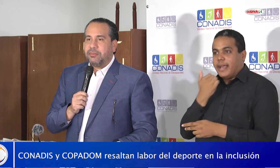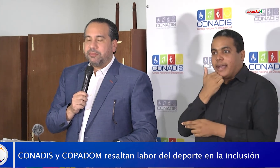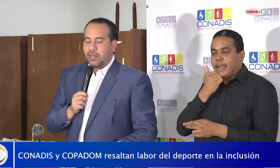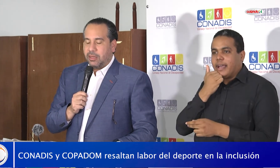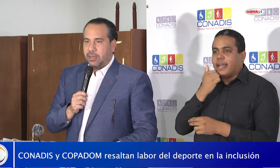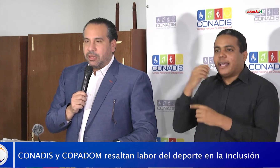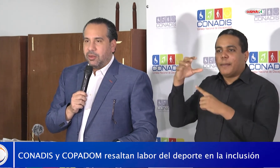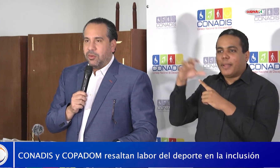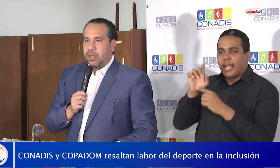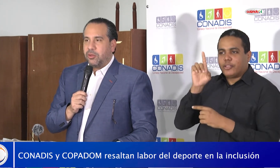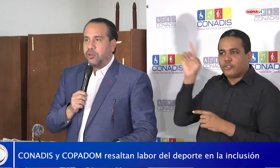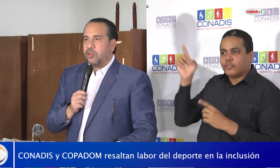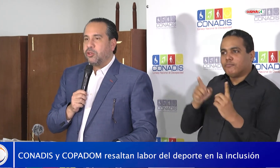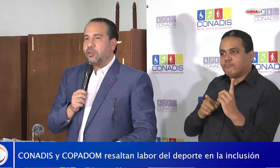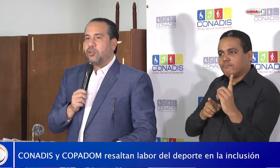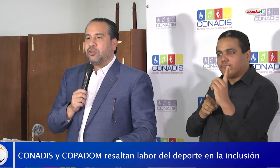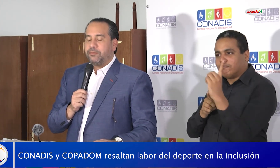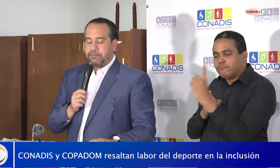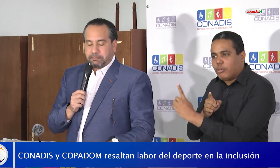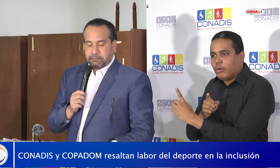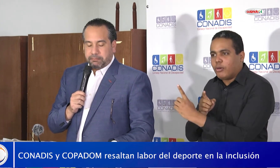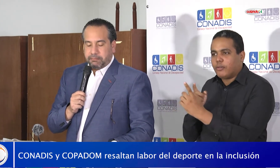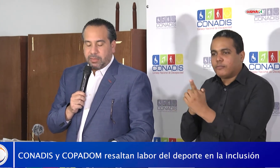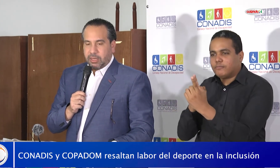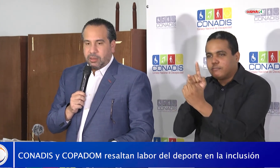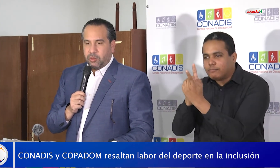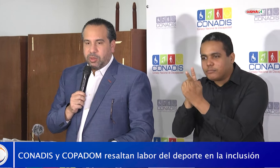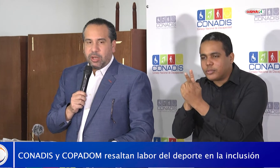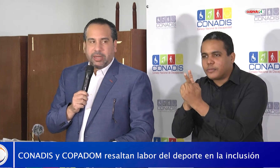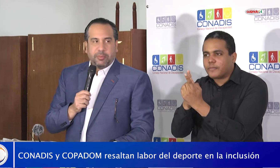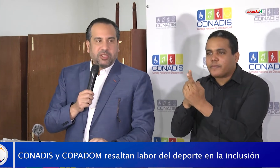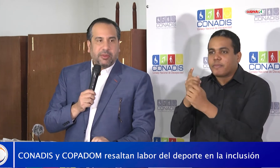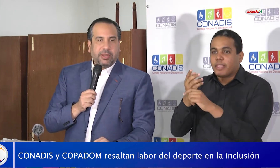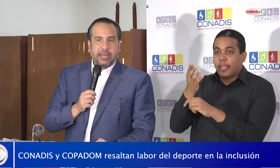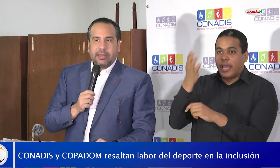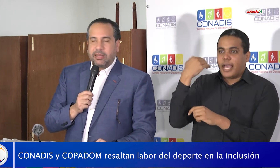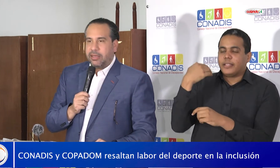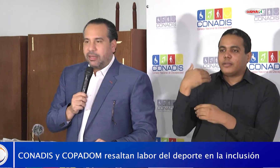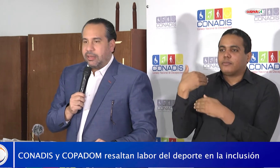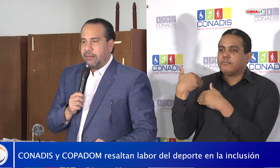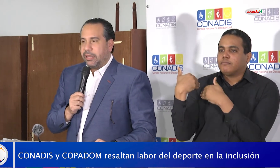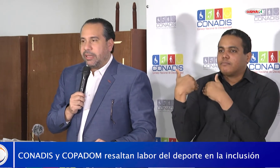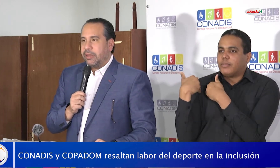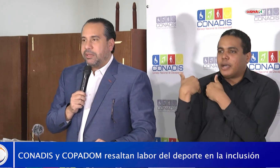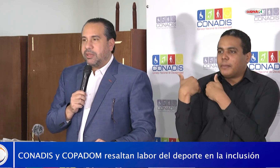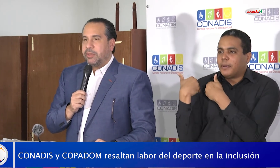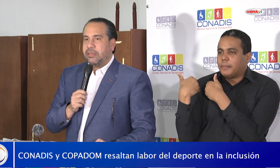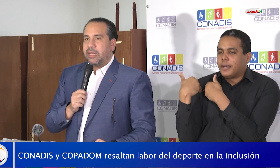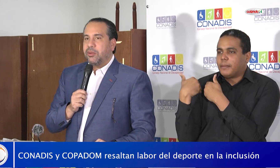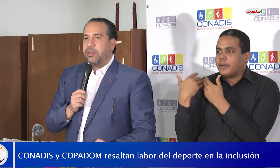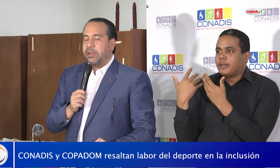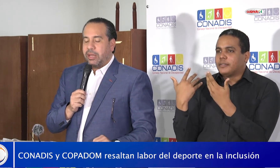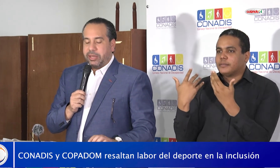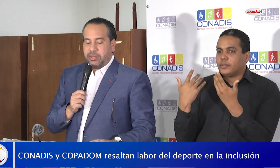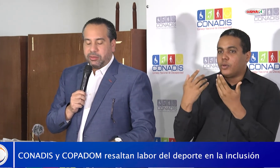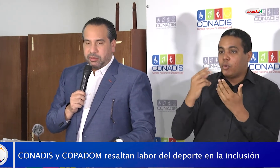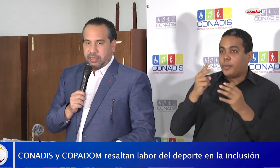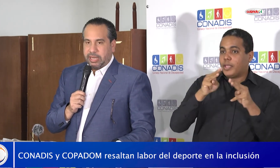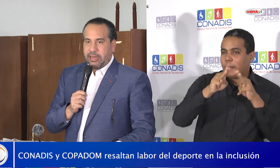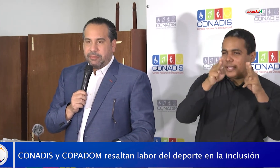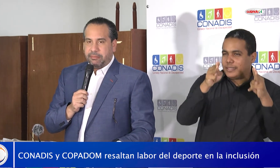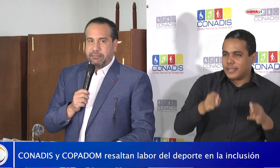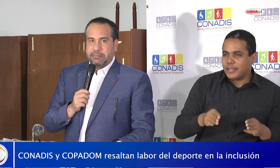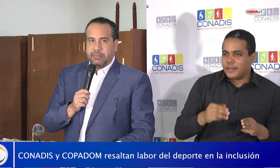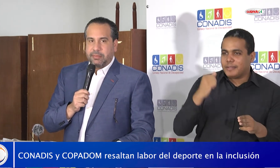cuando nosotros tuvimos la responsabilidad de que el viceministerio que yo encabezo